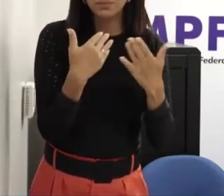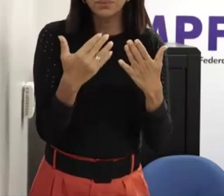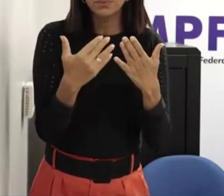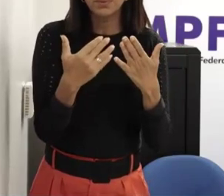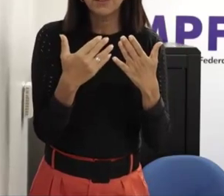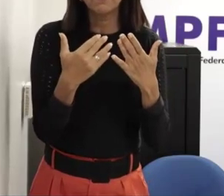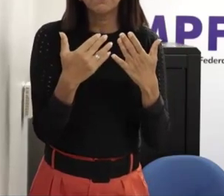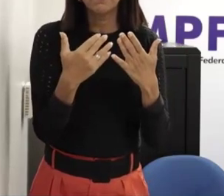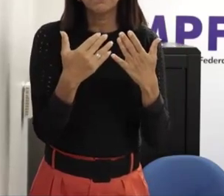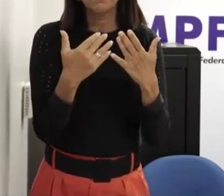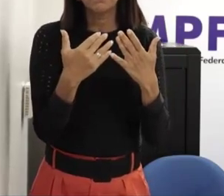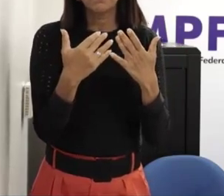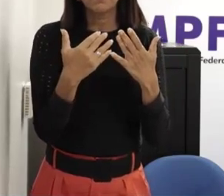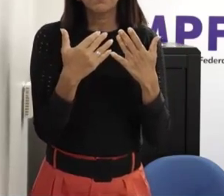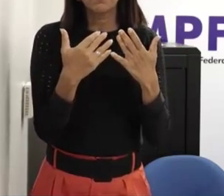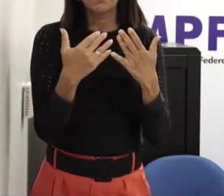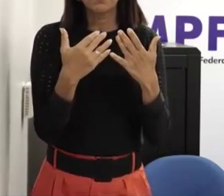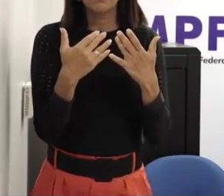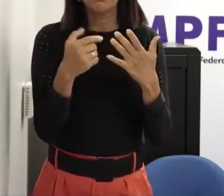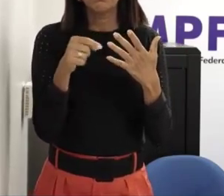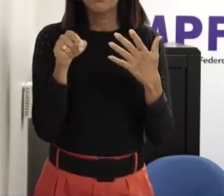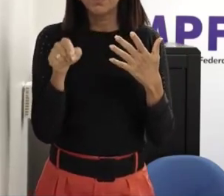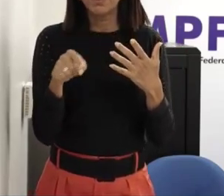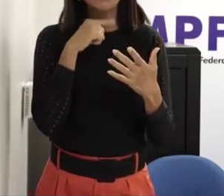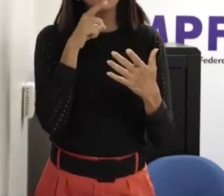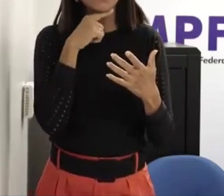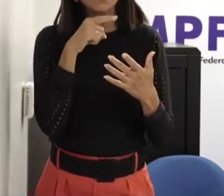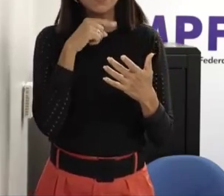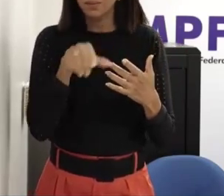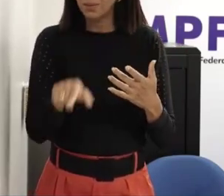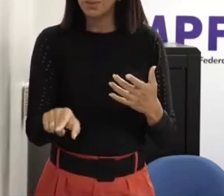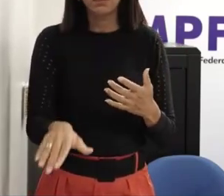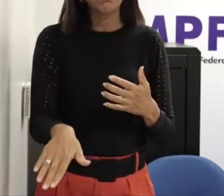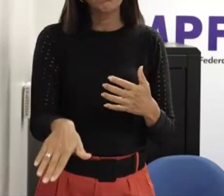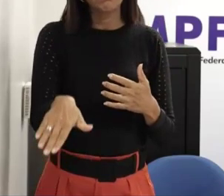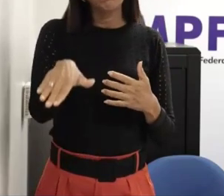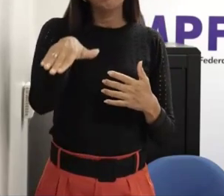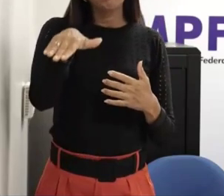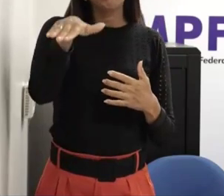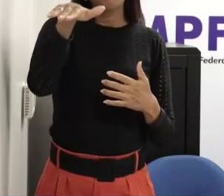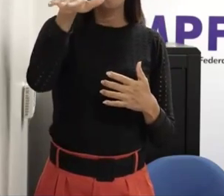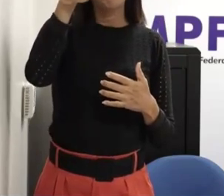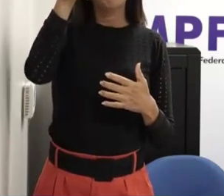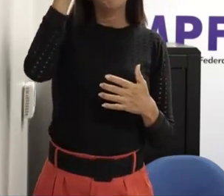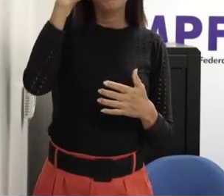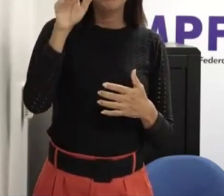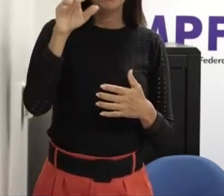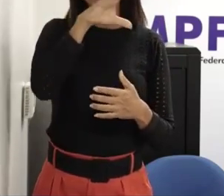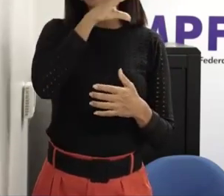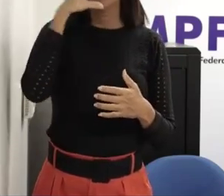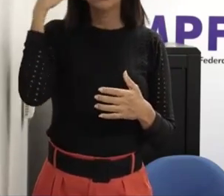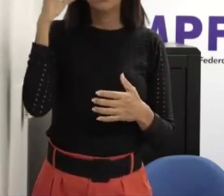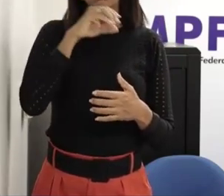então quando o adulto vai lá rememorar essas coisas muitas vezes sofrendo depressão ou ansiedade né